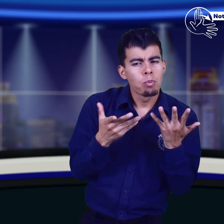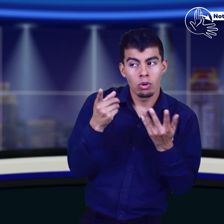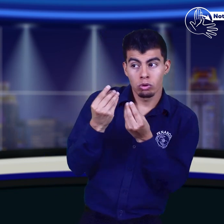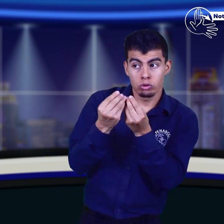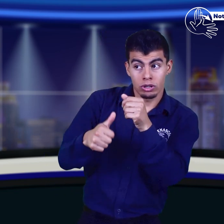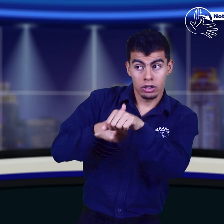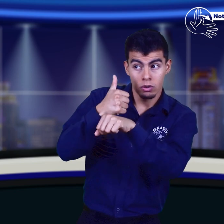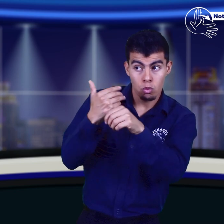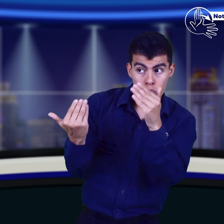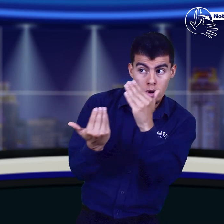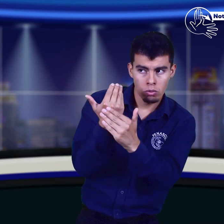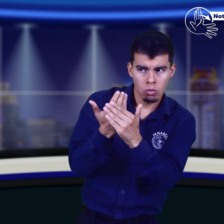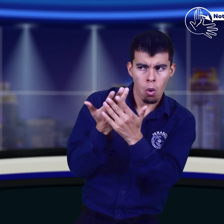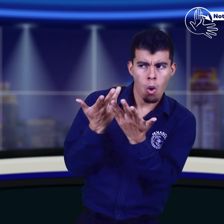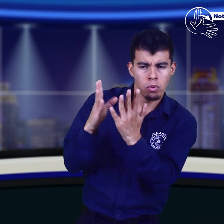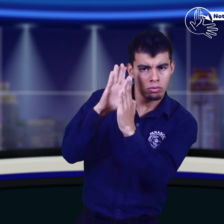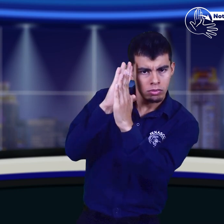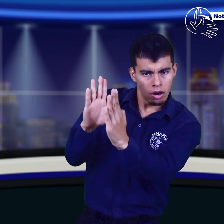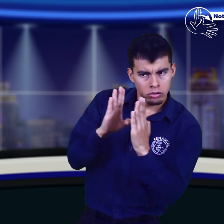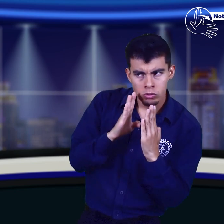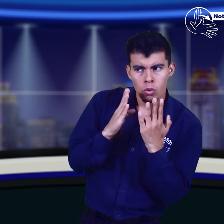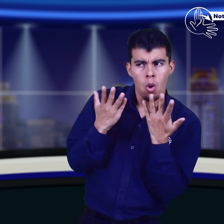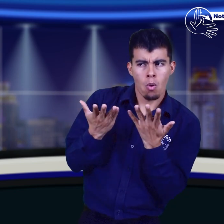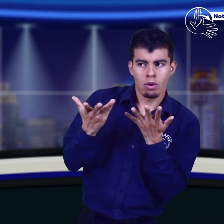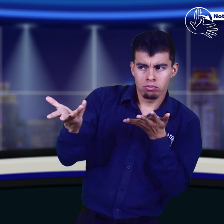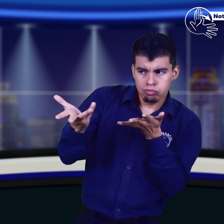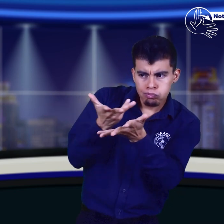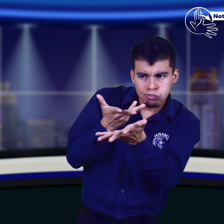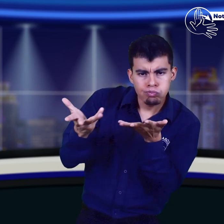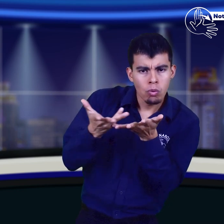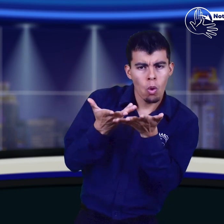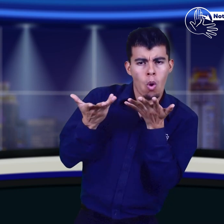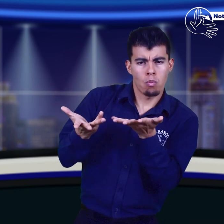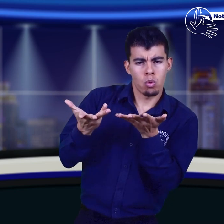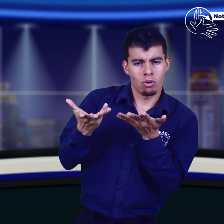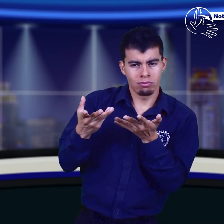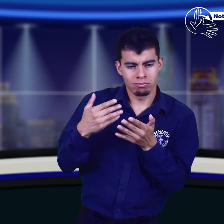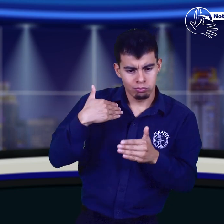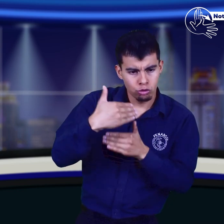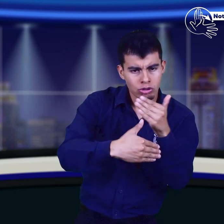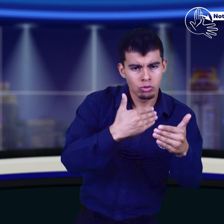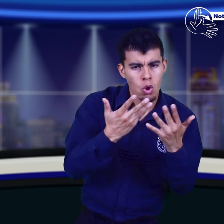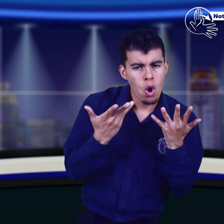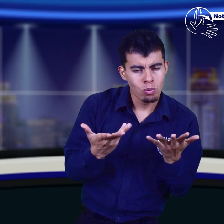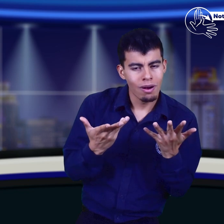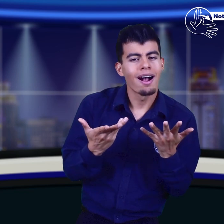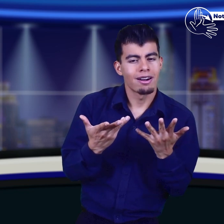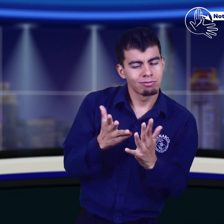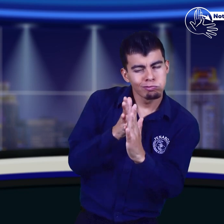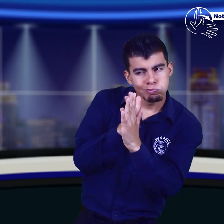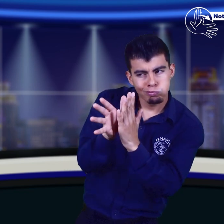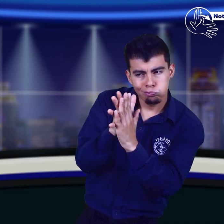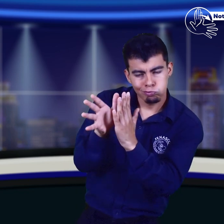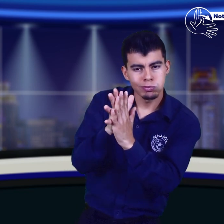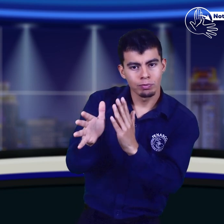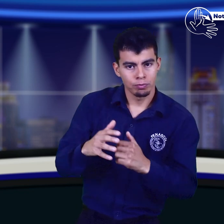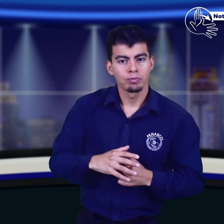alcance, así como el debido proceso que debe tener el nuevo Consejo Directivo para brindar atención al área